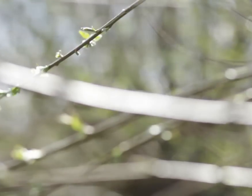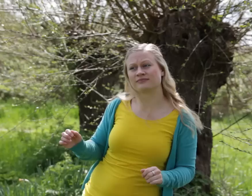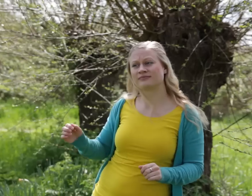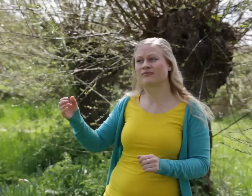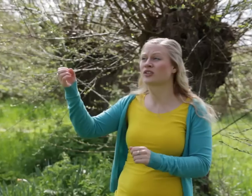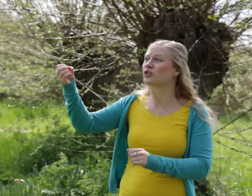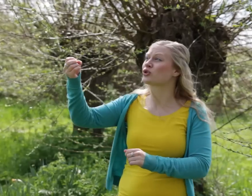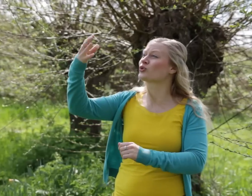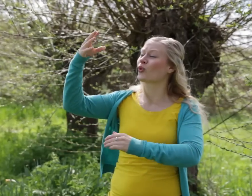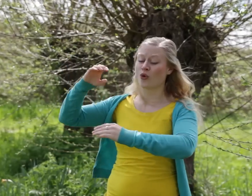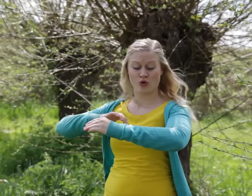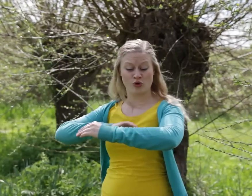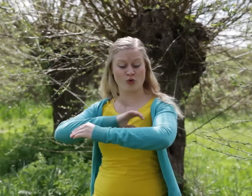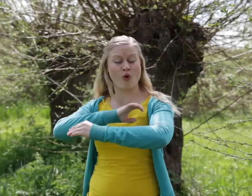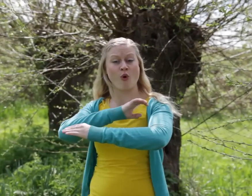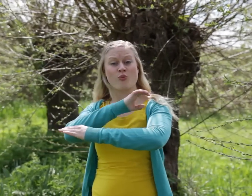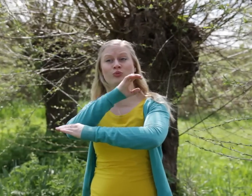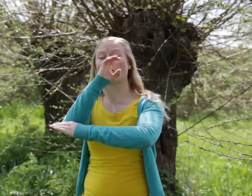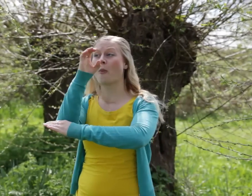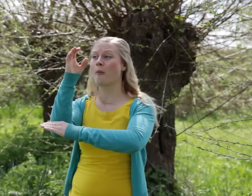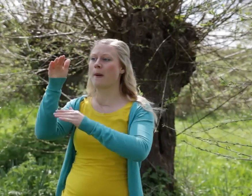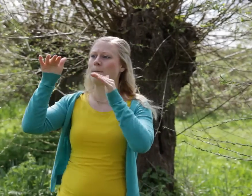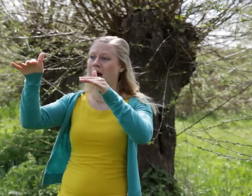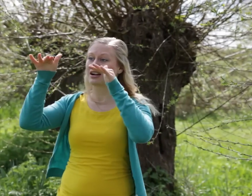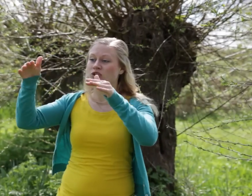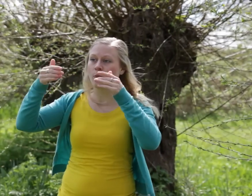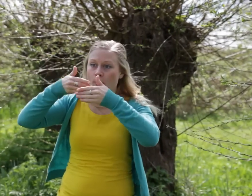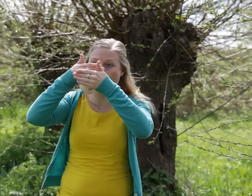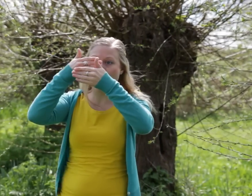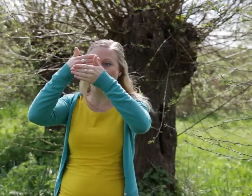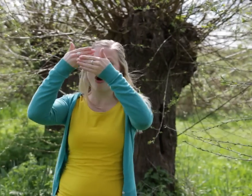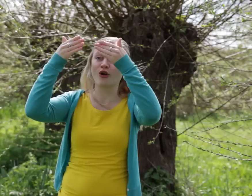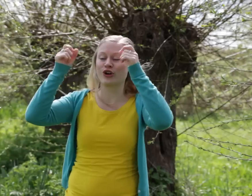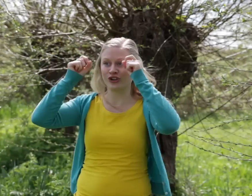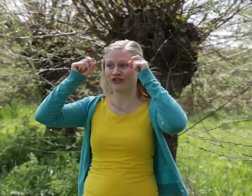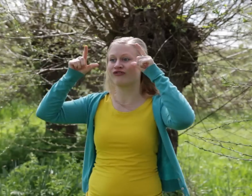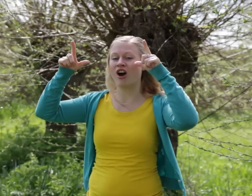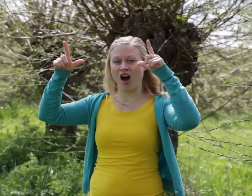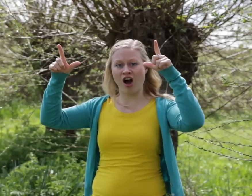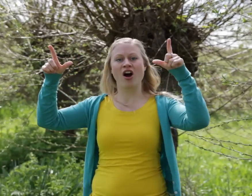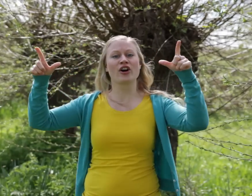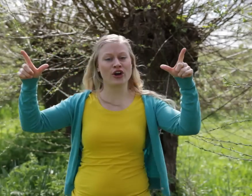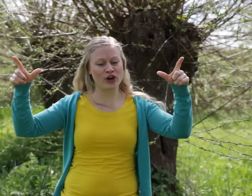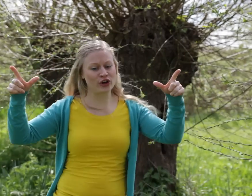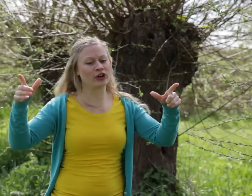De zon komt op, maakt de morgen wakker